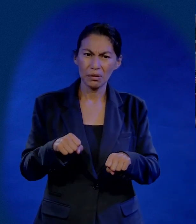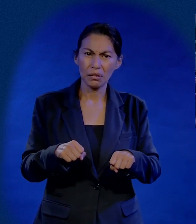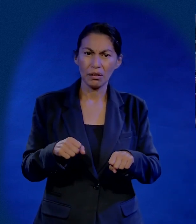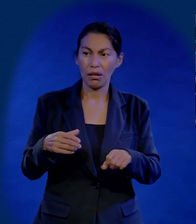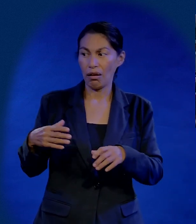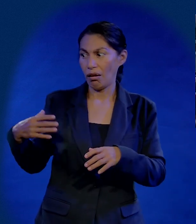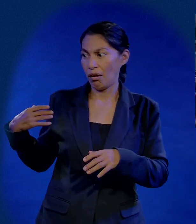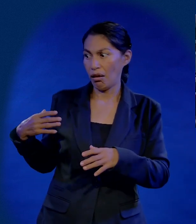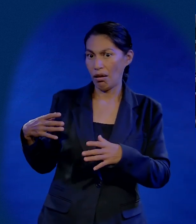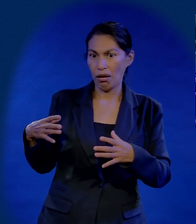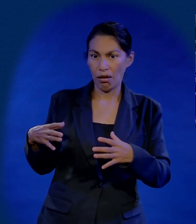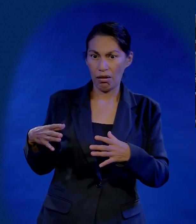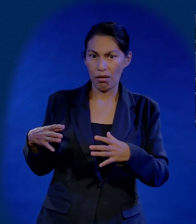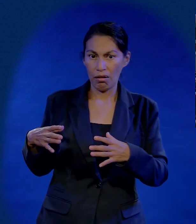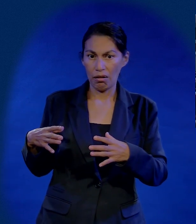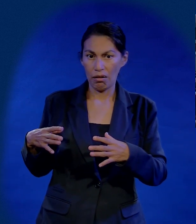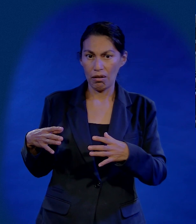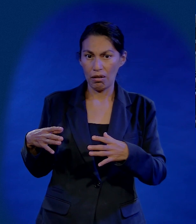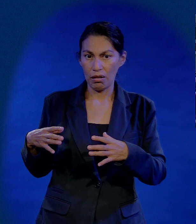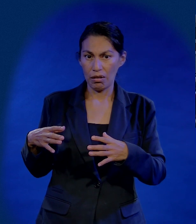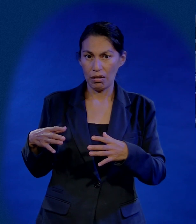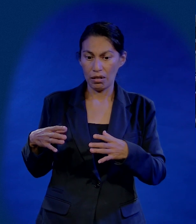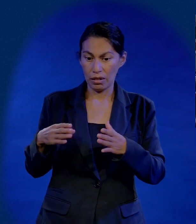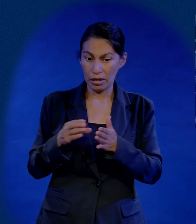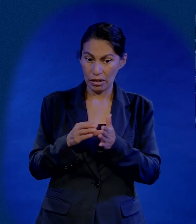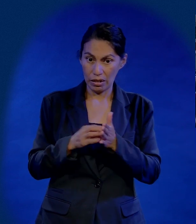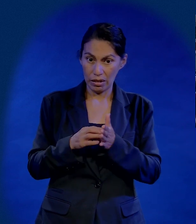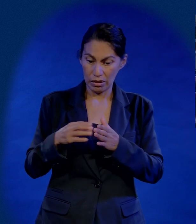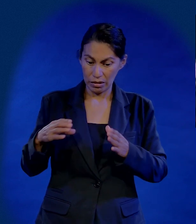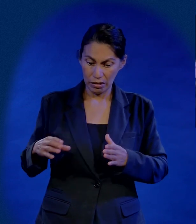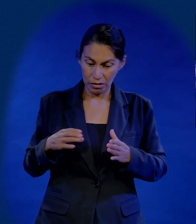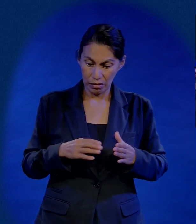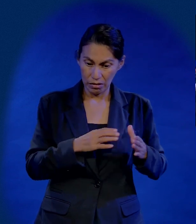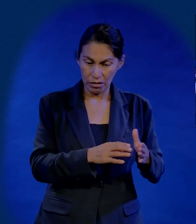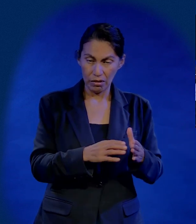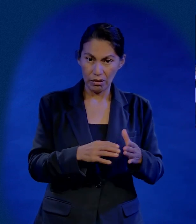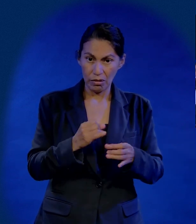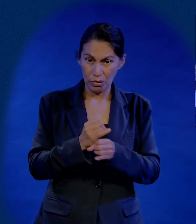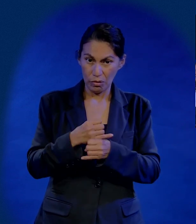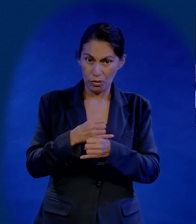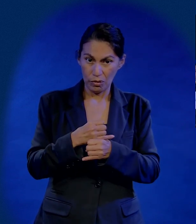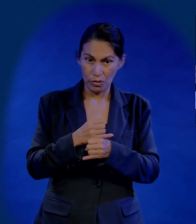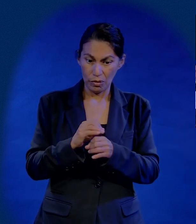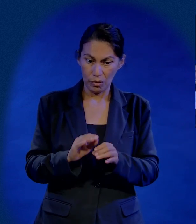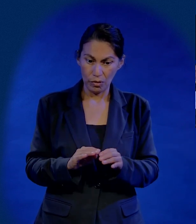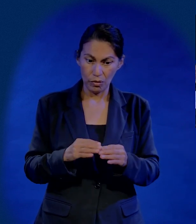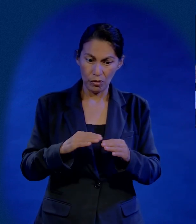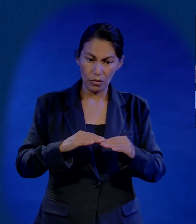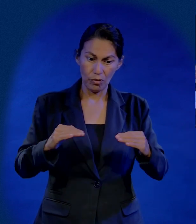llegar a la cafetería. Y ahí voy, ahí voy en el triciclo, en el triciclo. Y de repente en un tope, cerca de la cancha de softball,